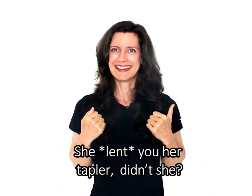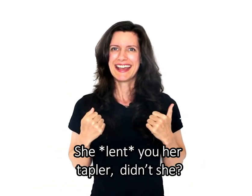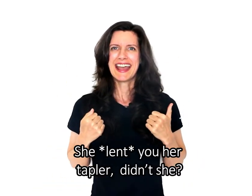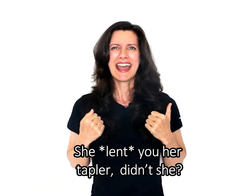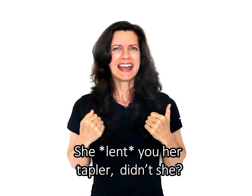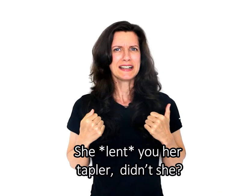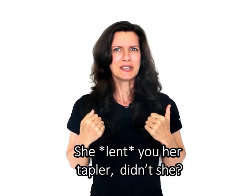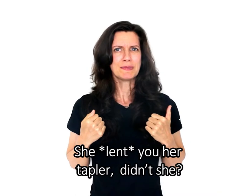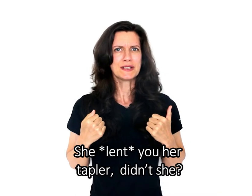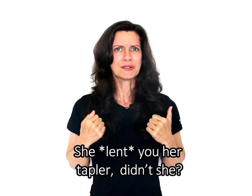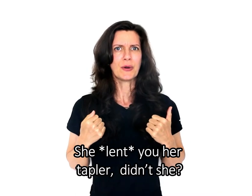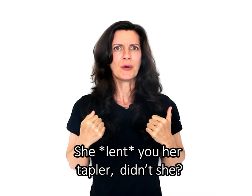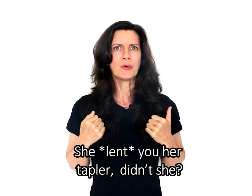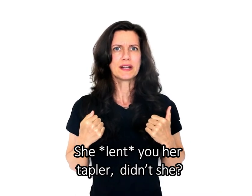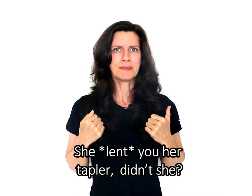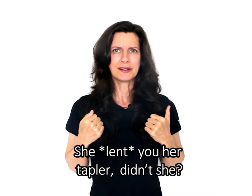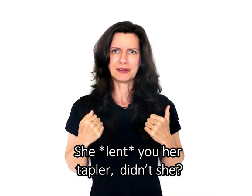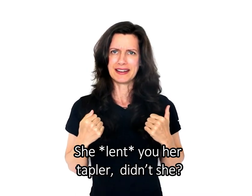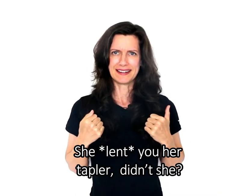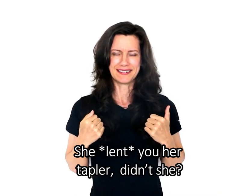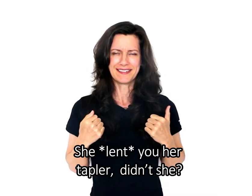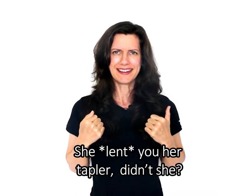Ela te emprestou o grampeador dela, não é?